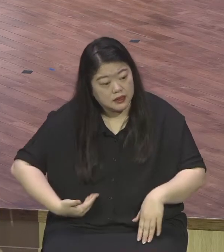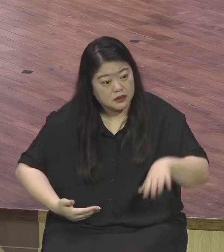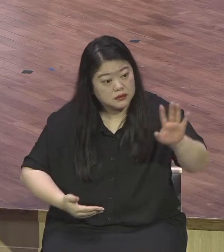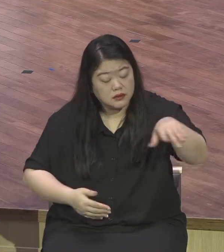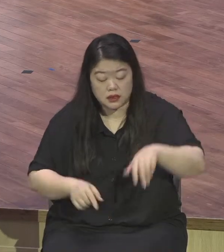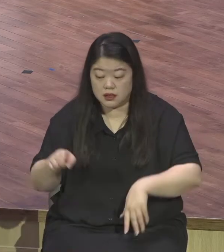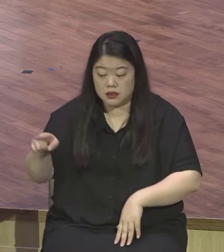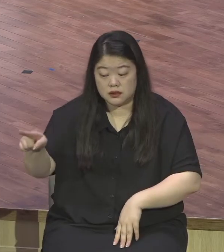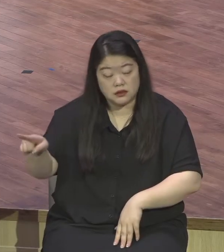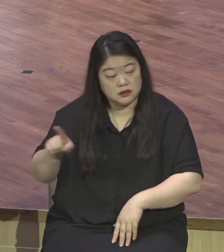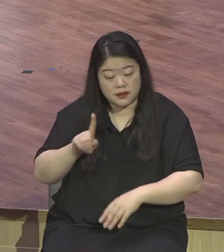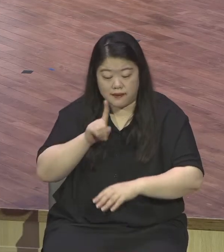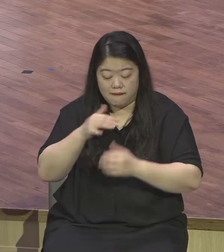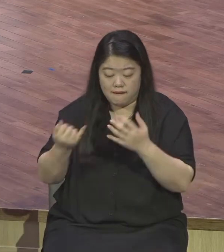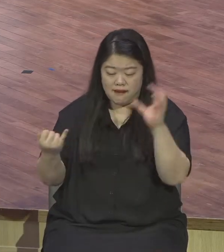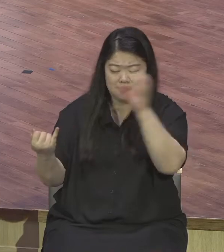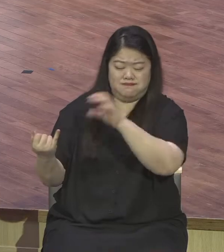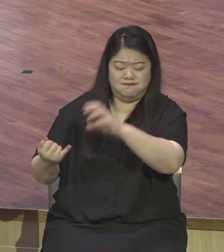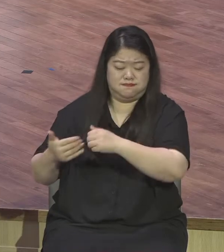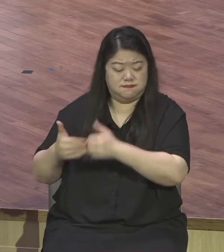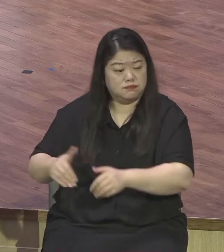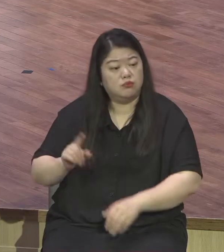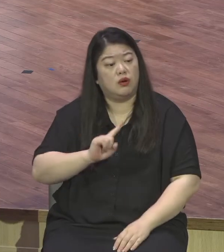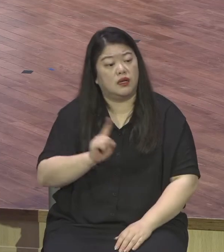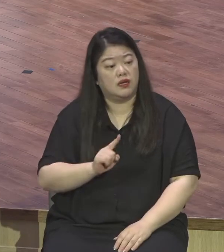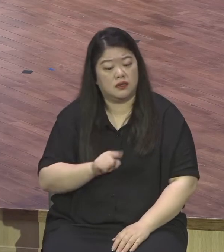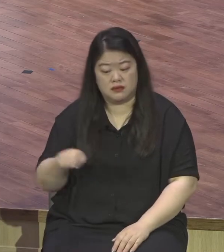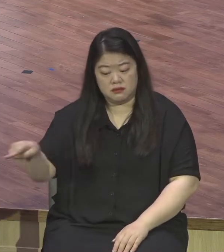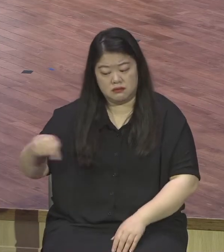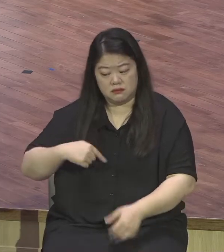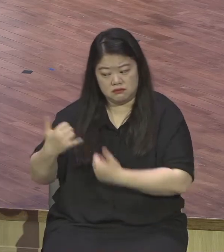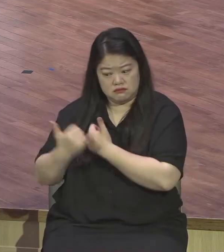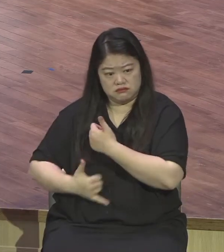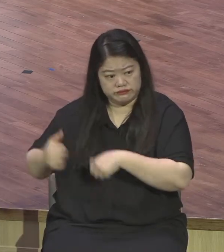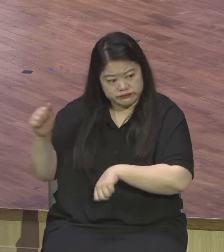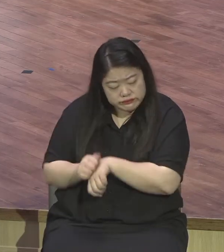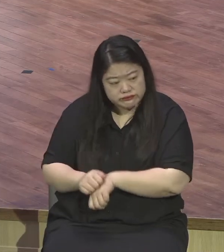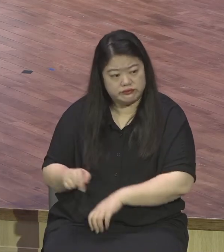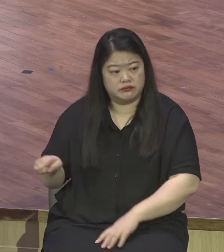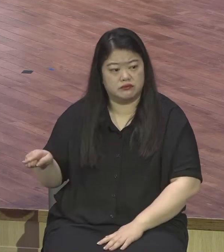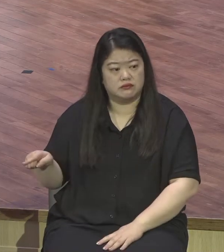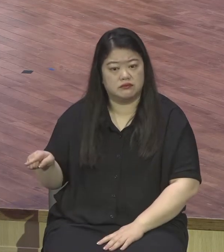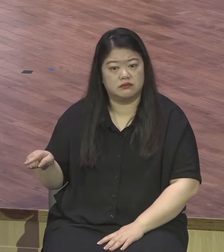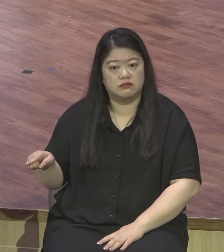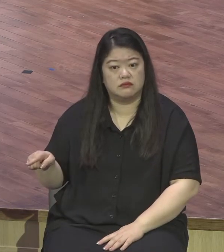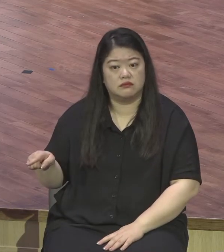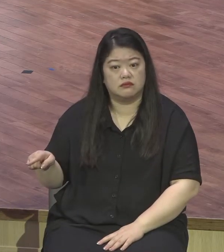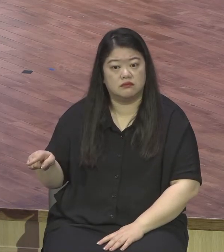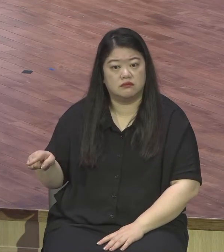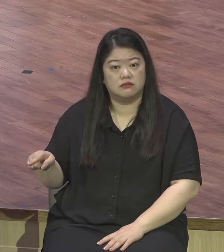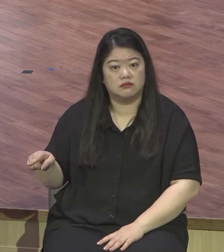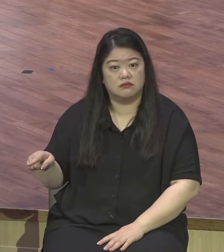좋은 일을 하였느니라 예수님 보실 때 여자를 괴롭힐 정도로 비판한 거요